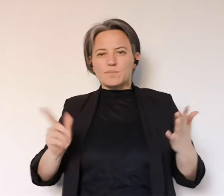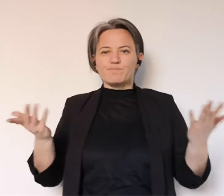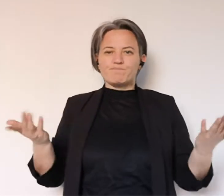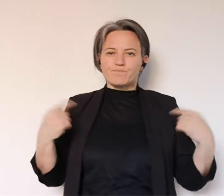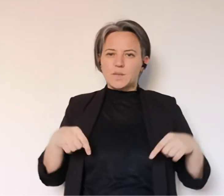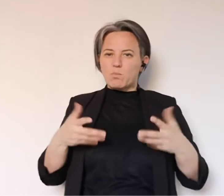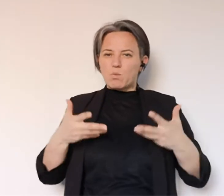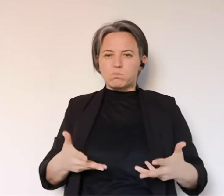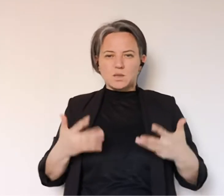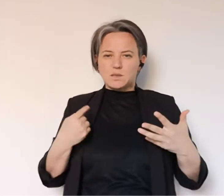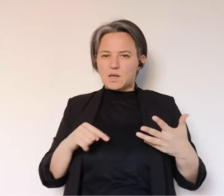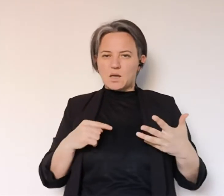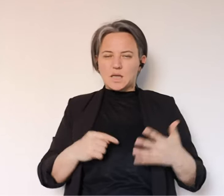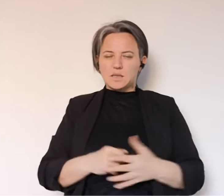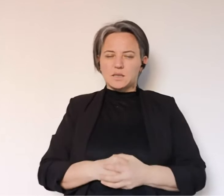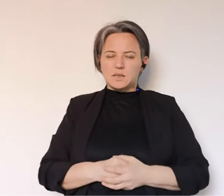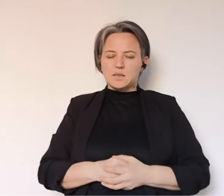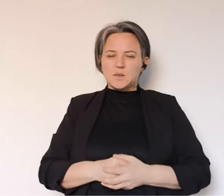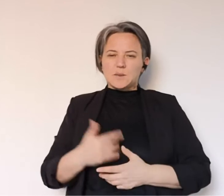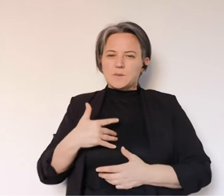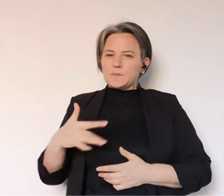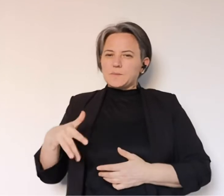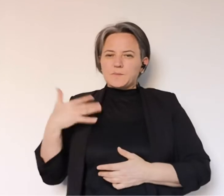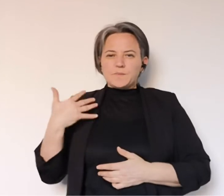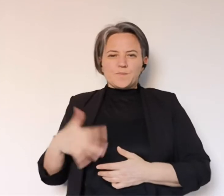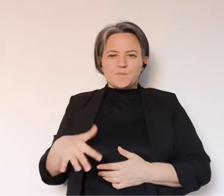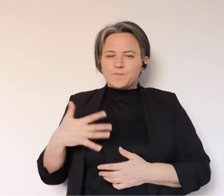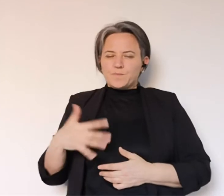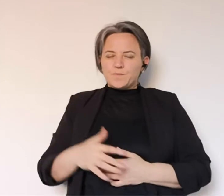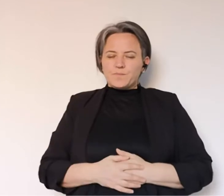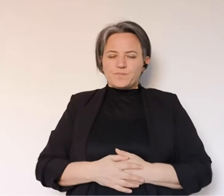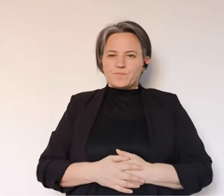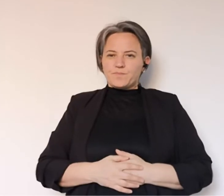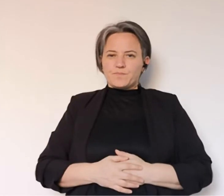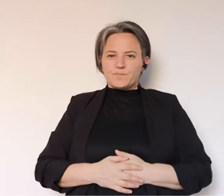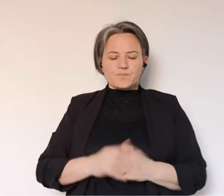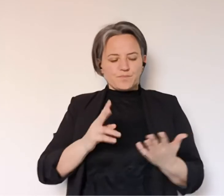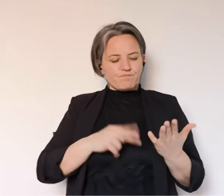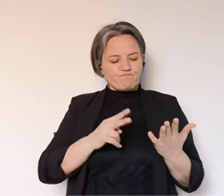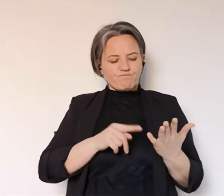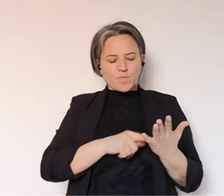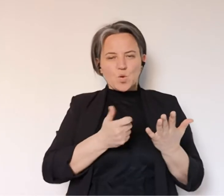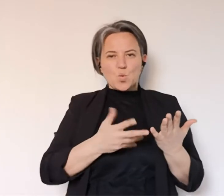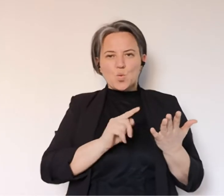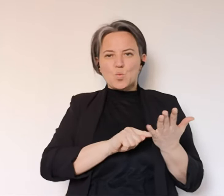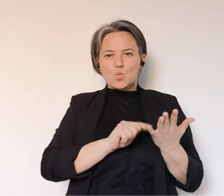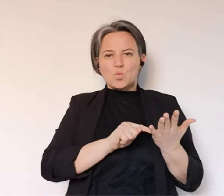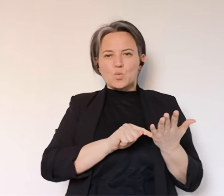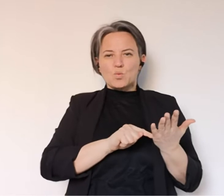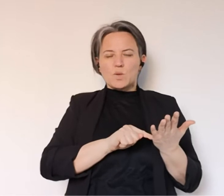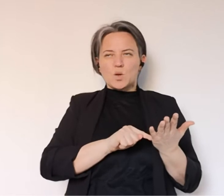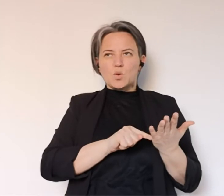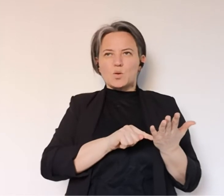è un dato che ha un peso per la nostra comunità e quindi volevo spiegarvi che a volte è anche estremamente antipatico